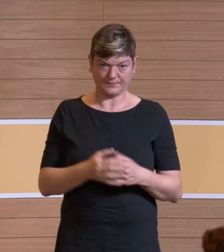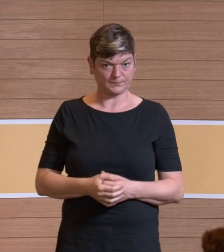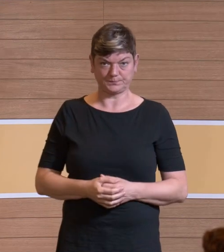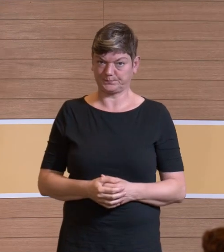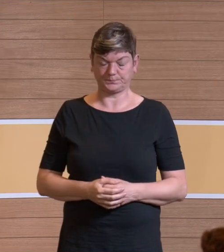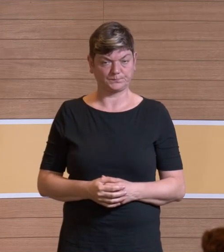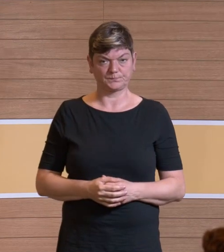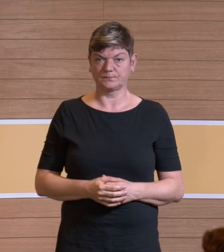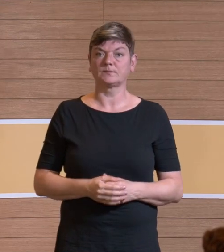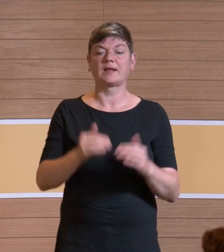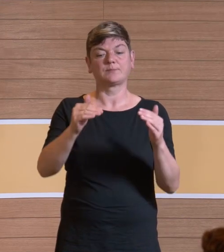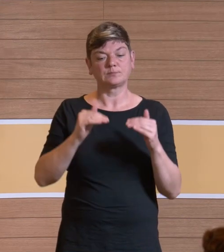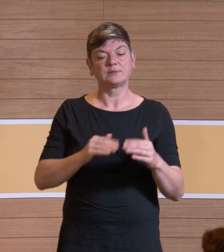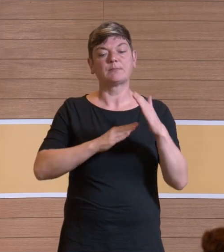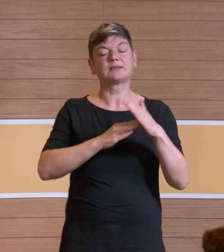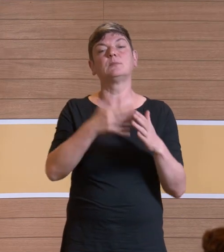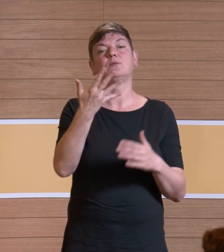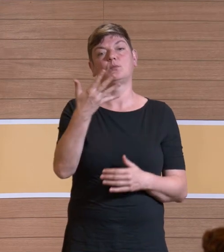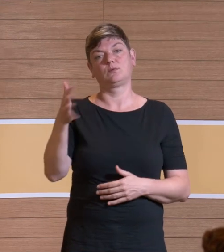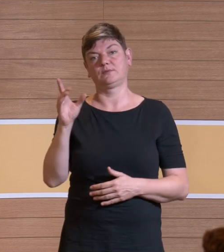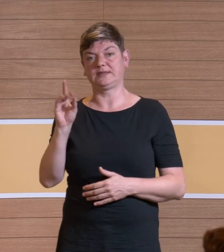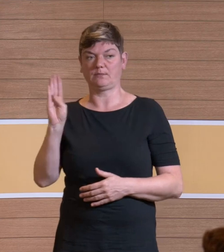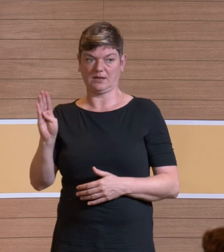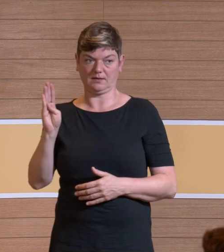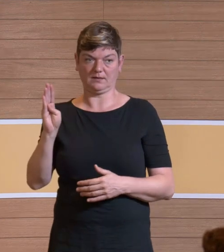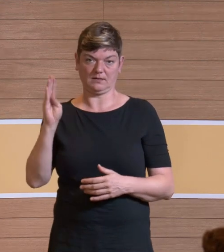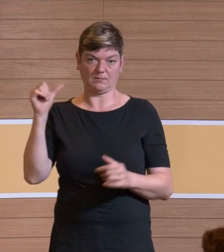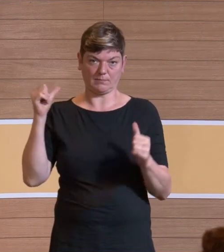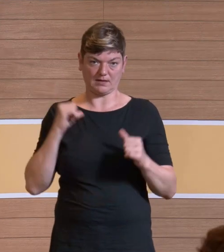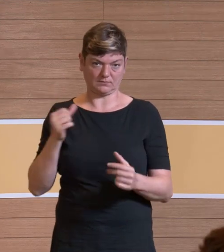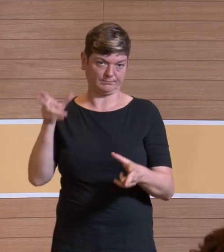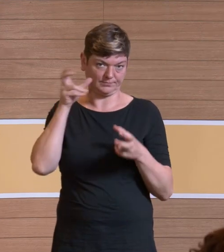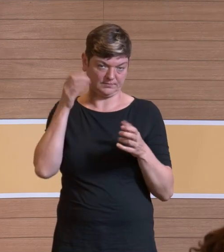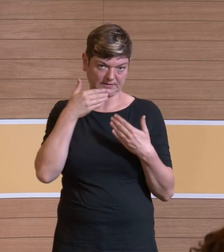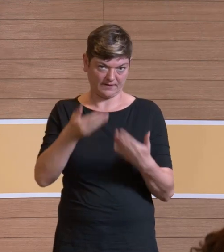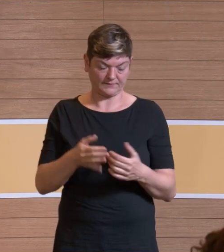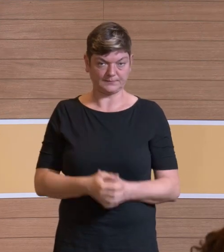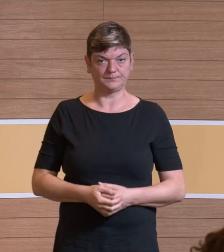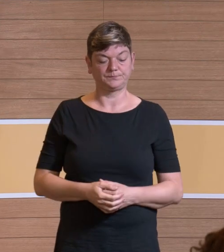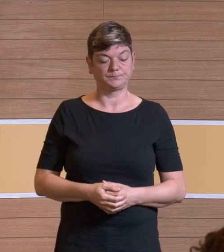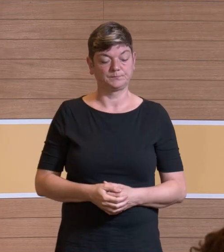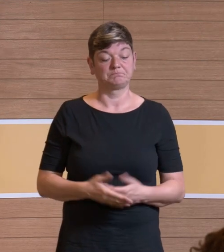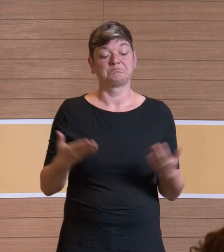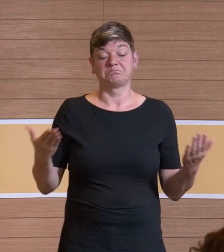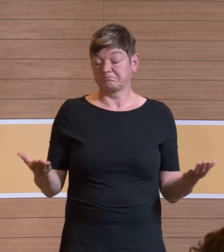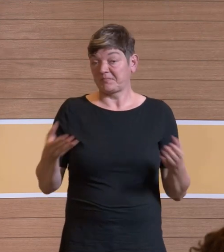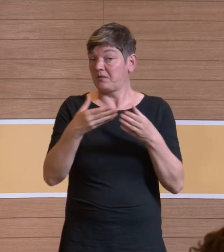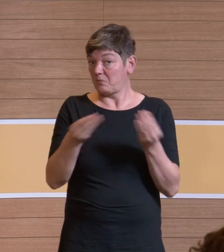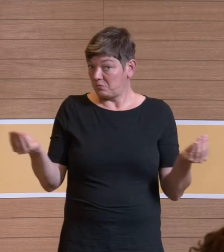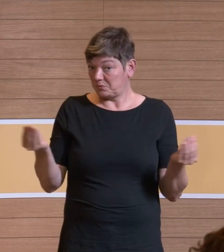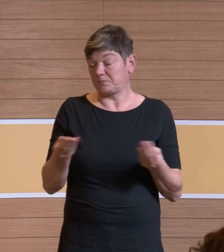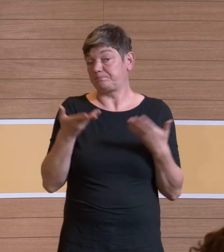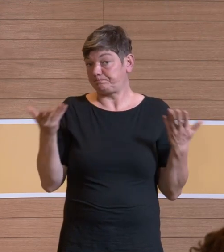Eigentlich dürften es nur 55 Dezibel sein. Ja, also welche Lösungen gibt es aus meiner Sicht, aus Sicht der Anwender?